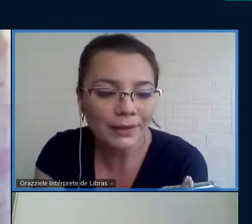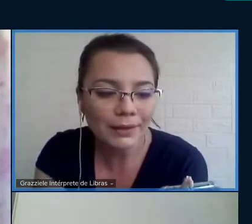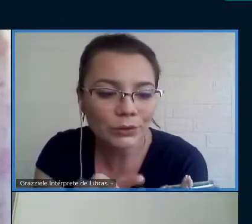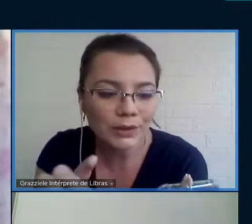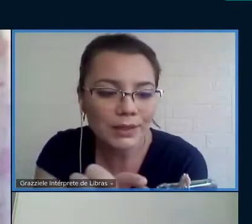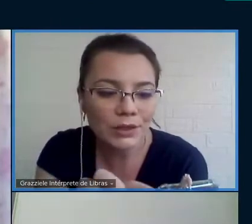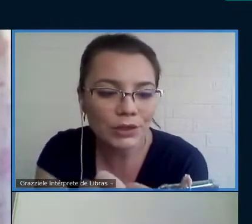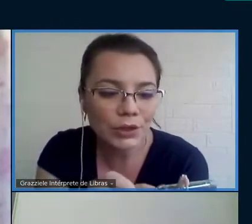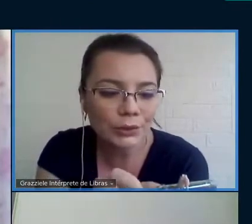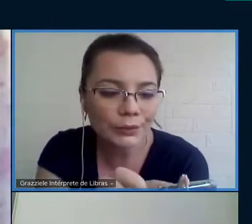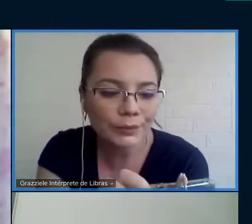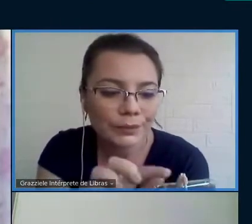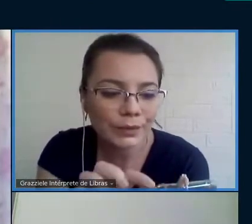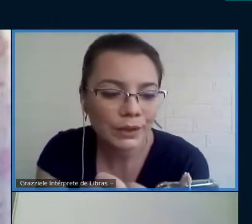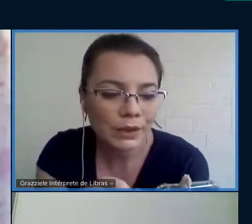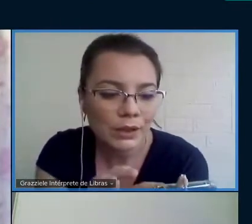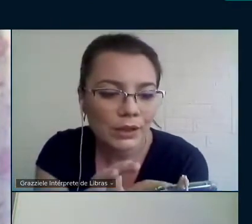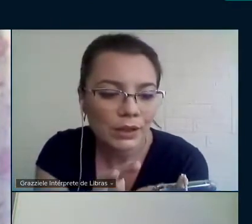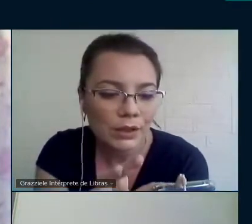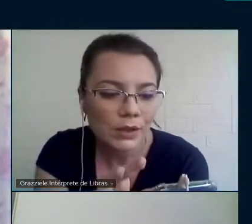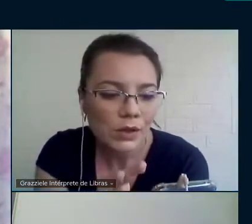-doutoramento nesse sentido,